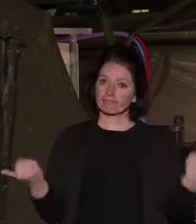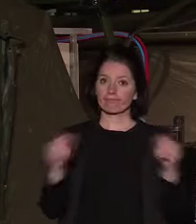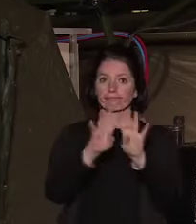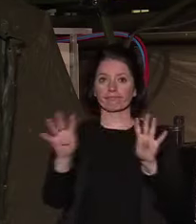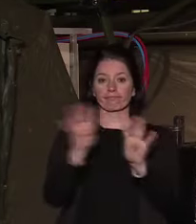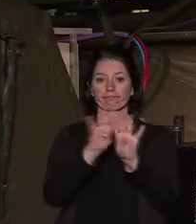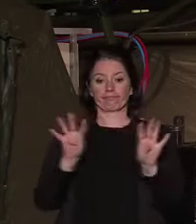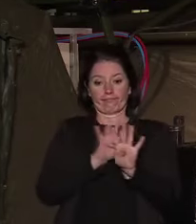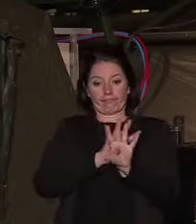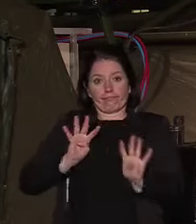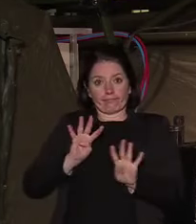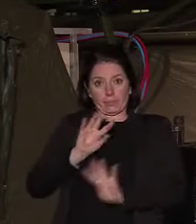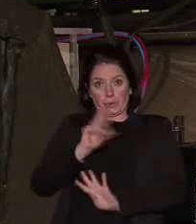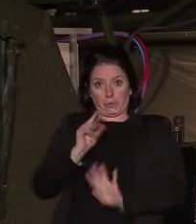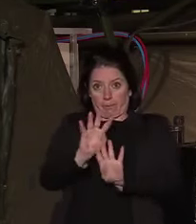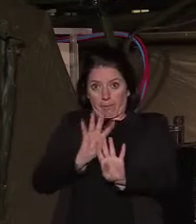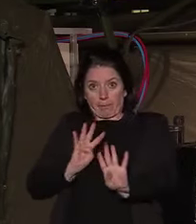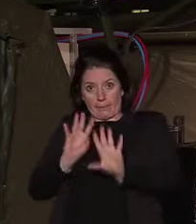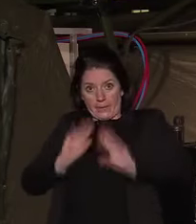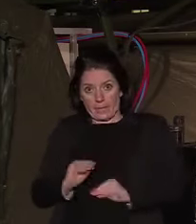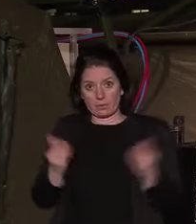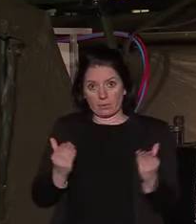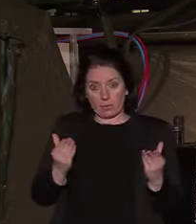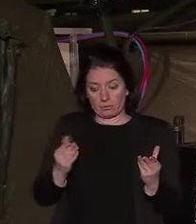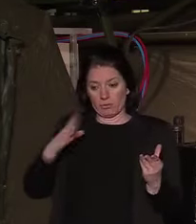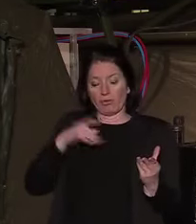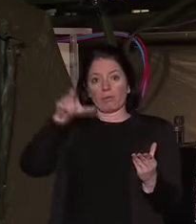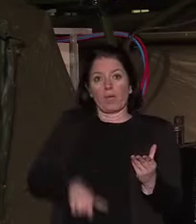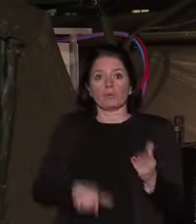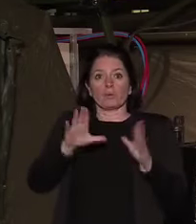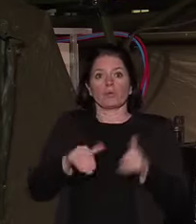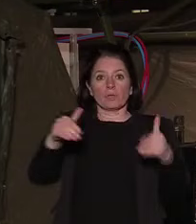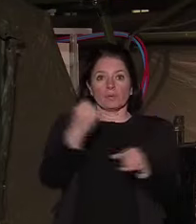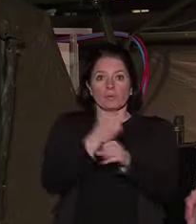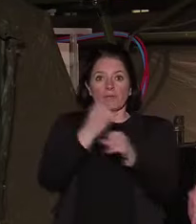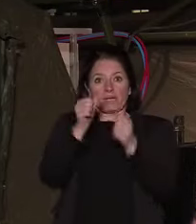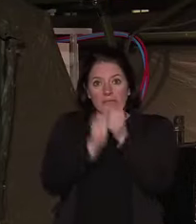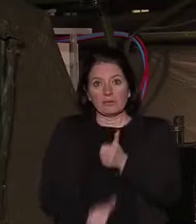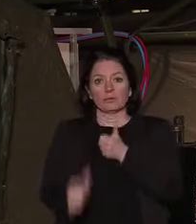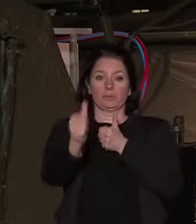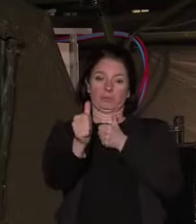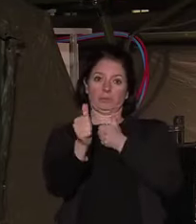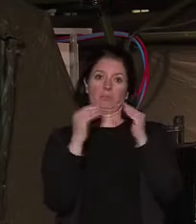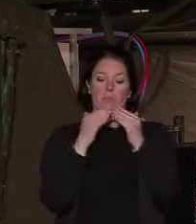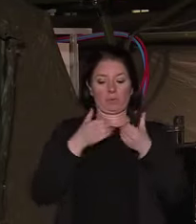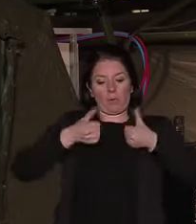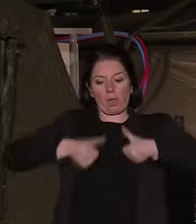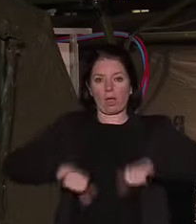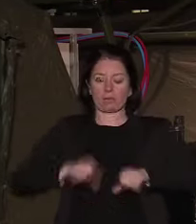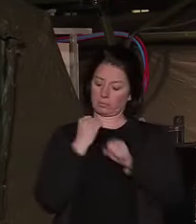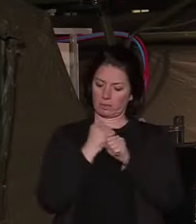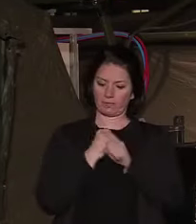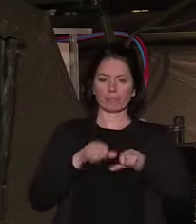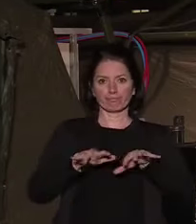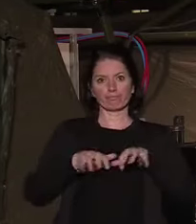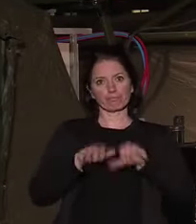Celles et ceux qui peuvent télétravailler ou rester à la maison, arrêter leur activité pendant un temps ou qui